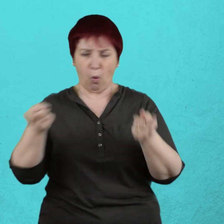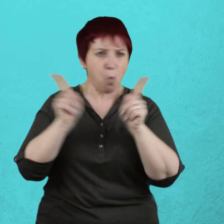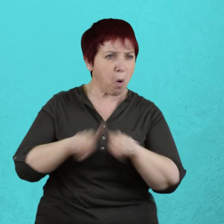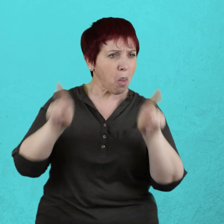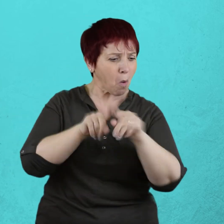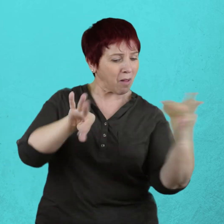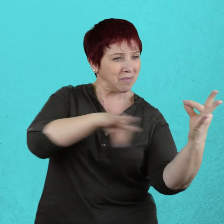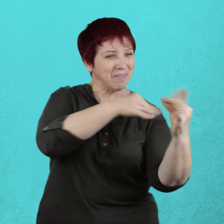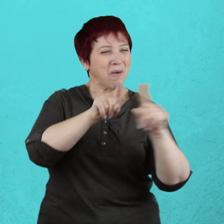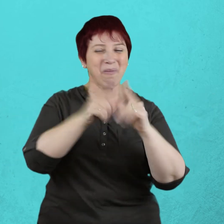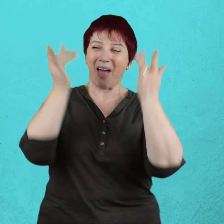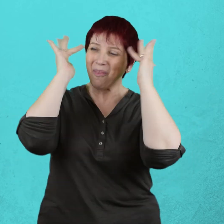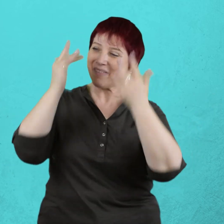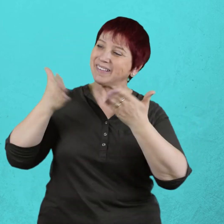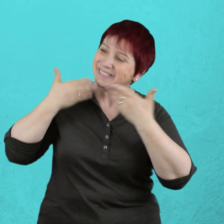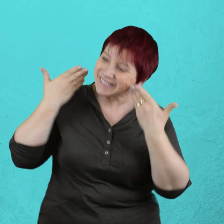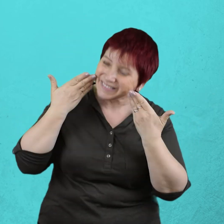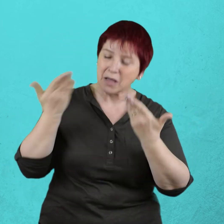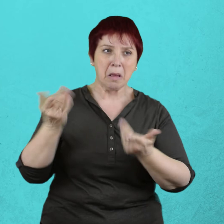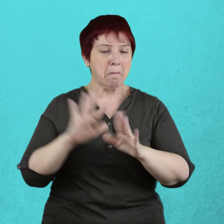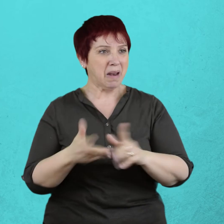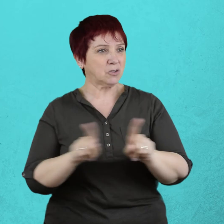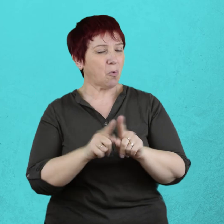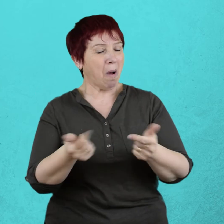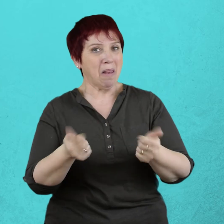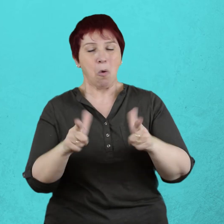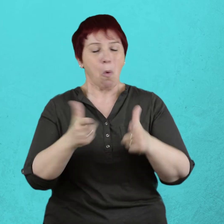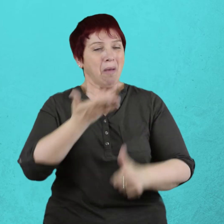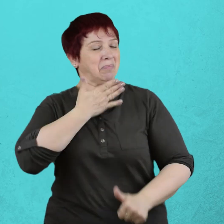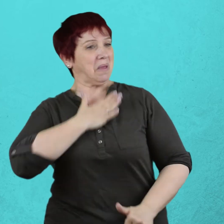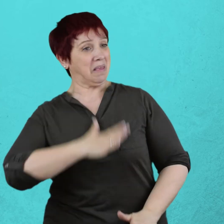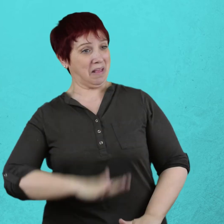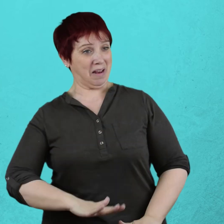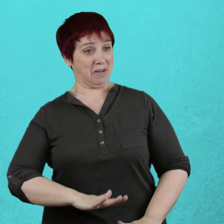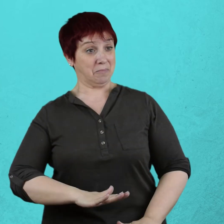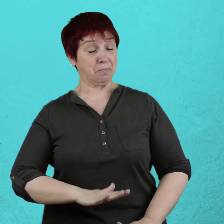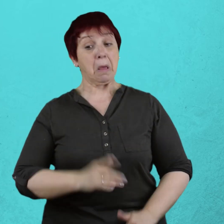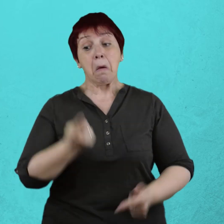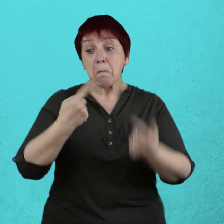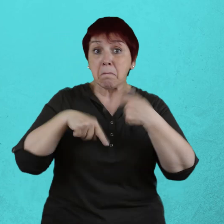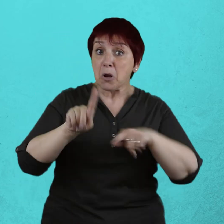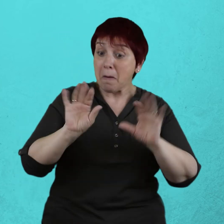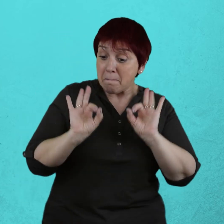menos entretenido, que ya estarían hartos de todo aquello y que solo por cortesía permitían que les perturbasen la tranquilidad.